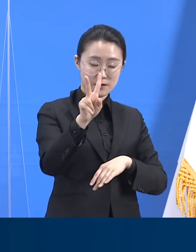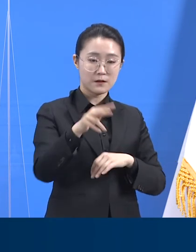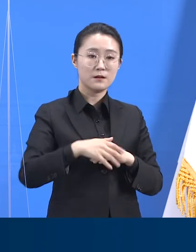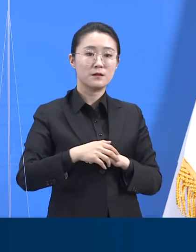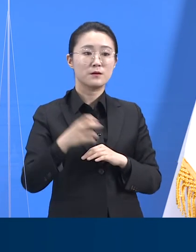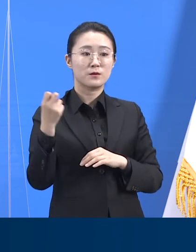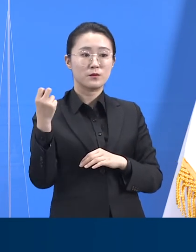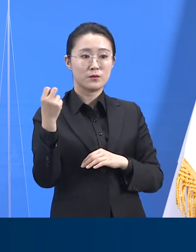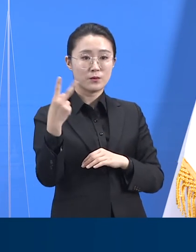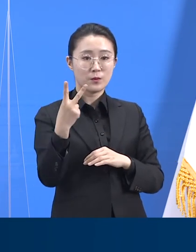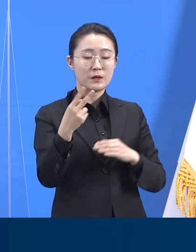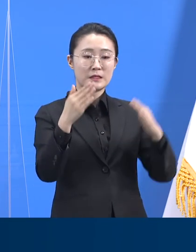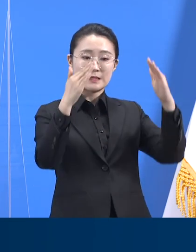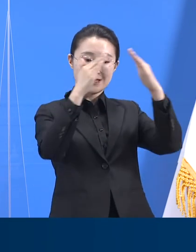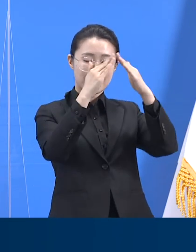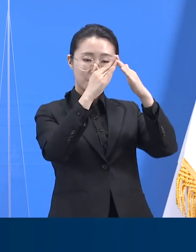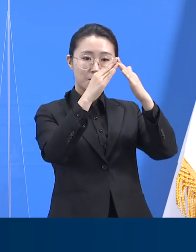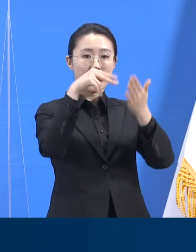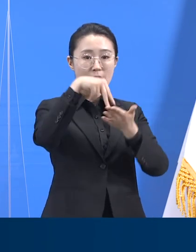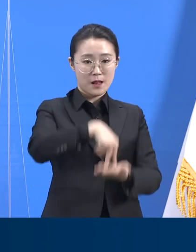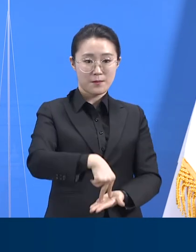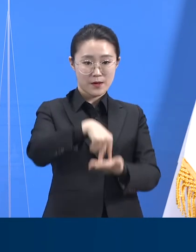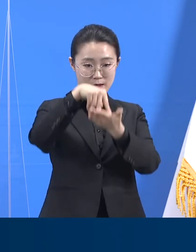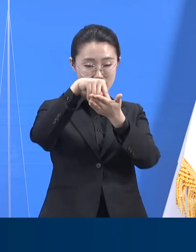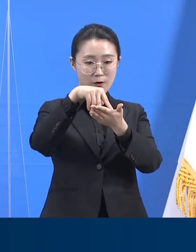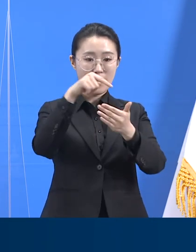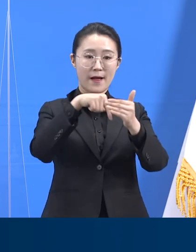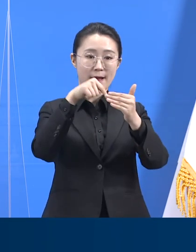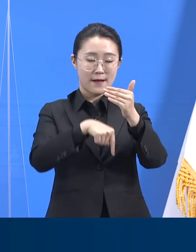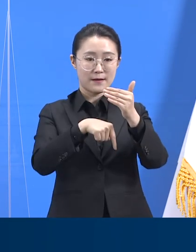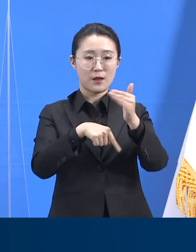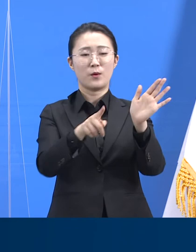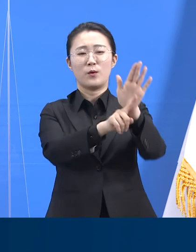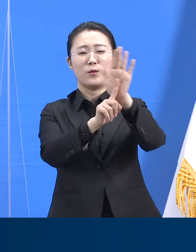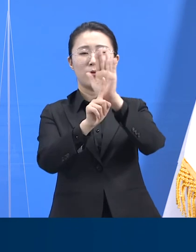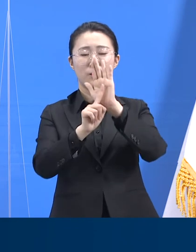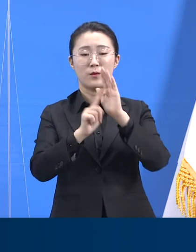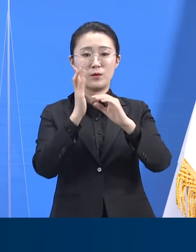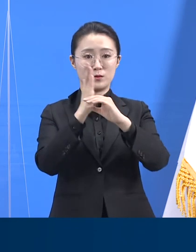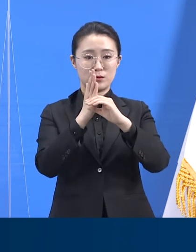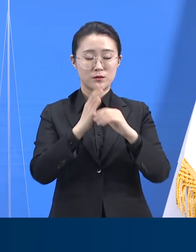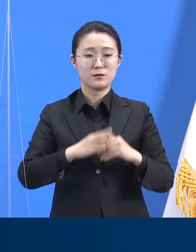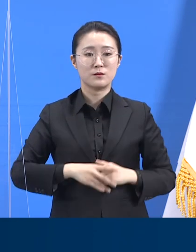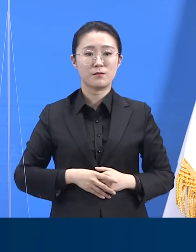공동주택 엘리베이터 내 디스플레이에서도 홍보 영상을 송출하고 있습니다.